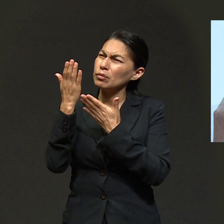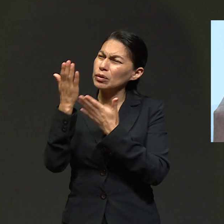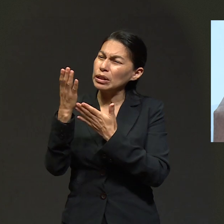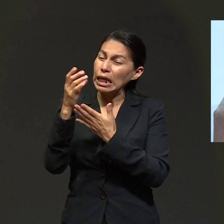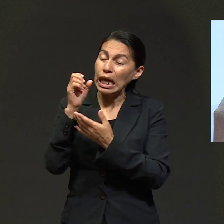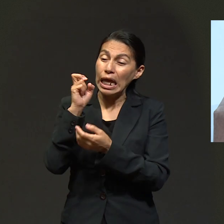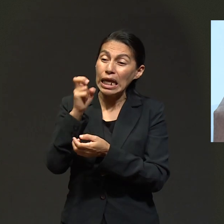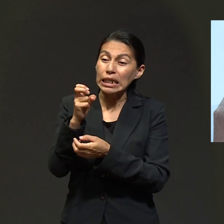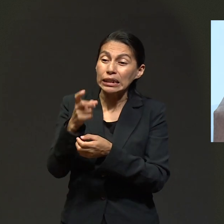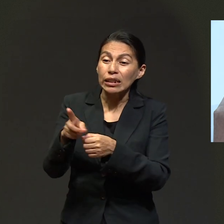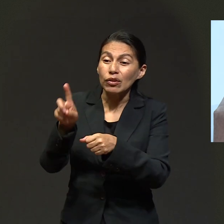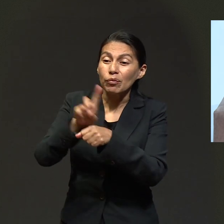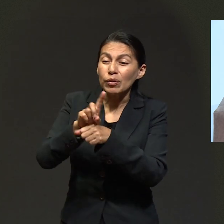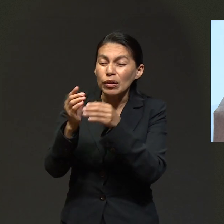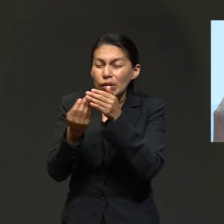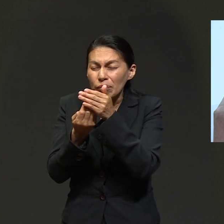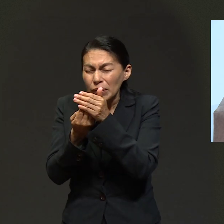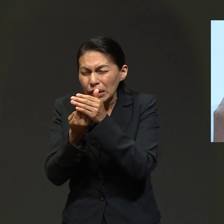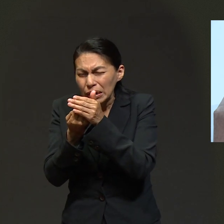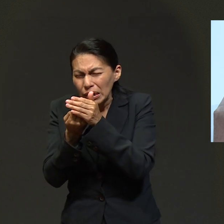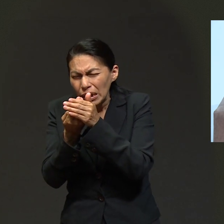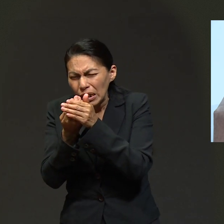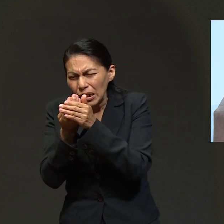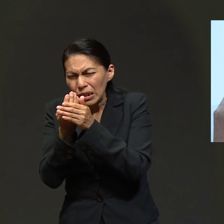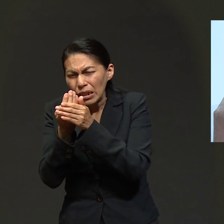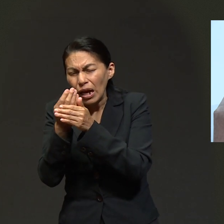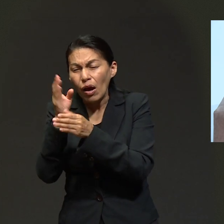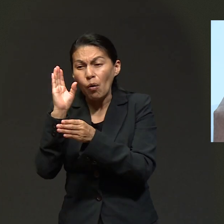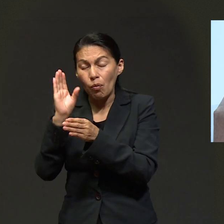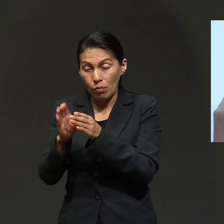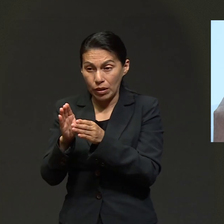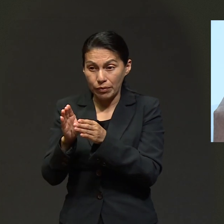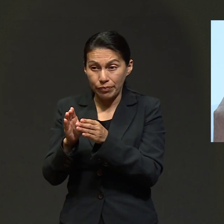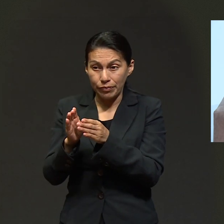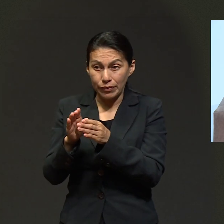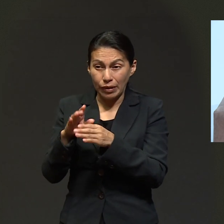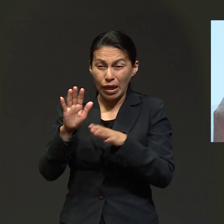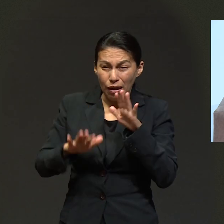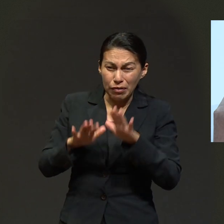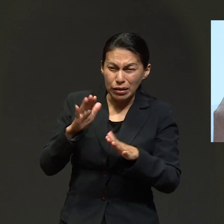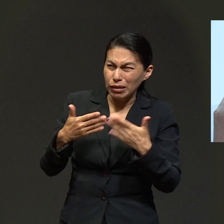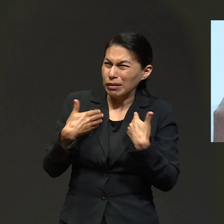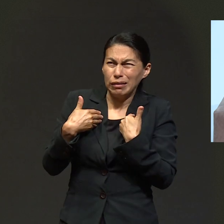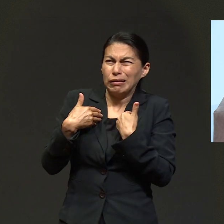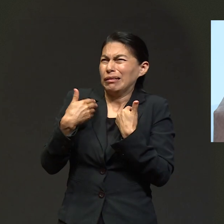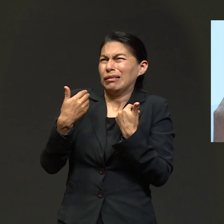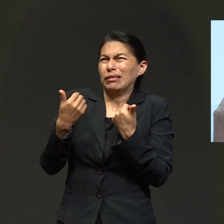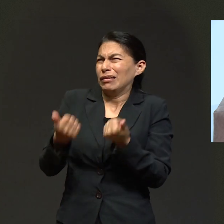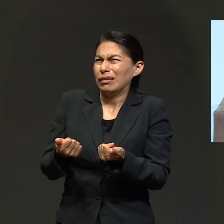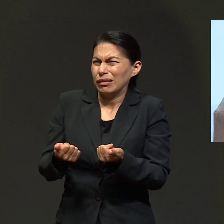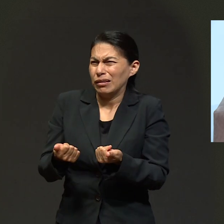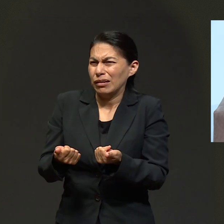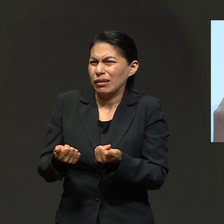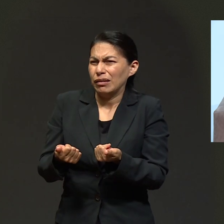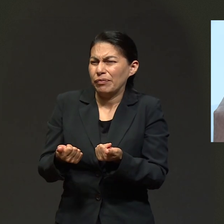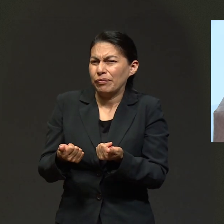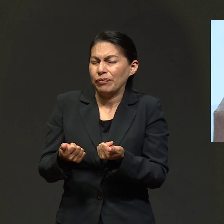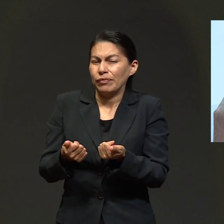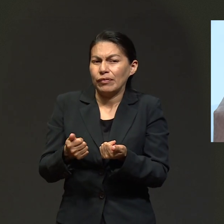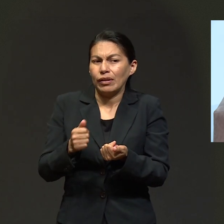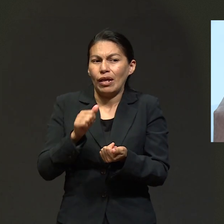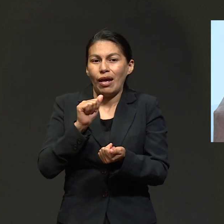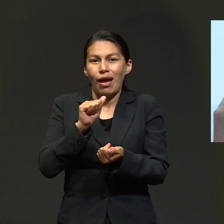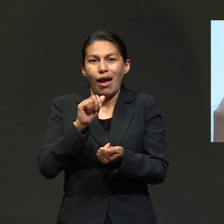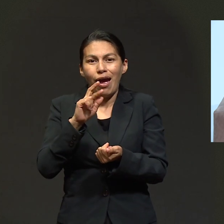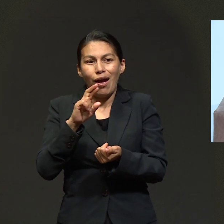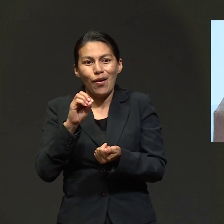al amanecer se me estaban cumpliendo casi todas. Pero, ¿de qué modo? De este modo, un poco que a veces uno no logra